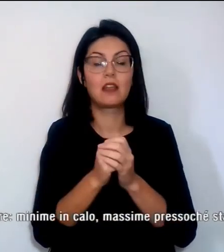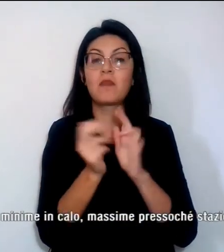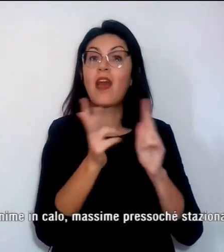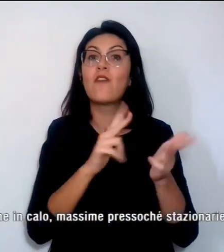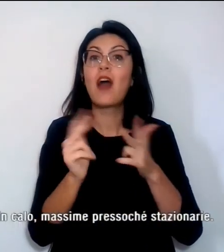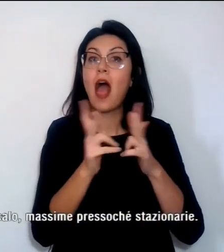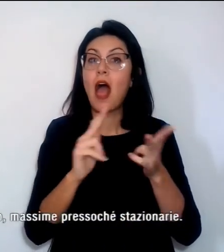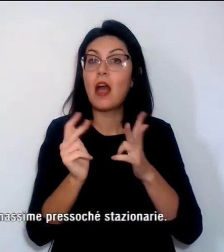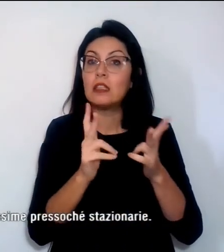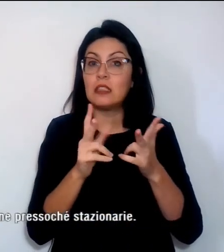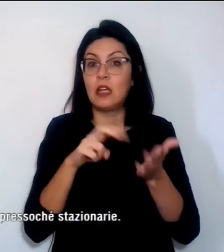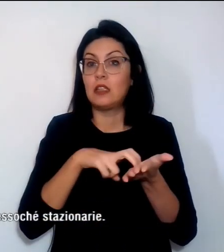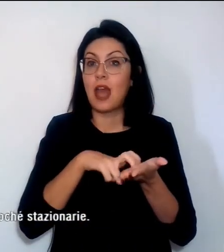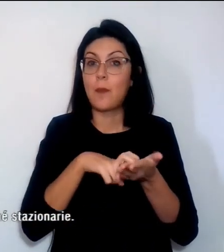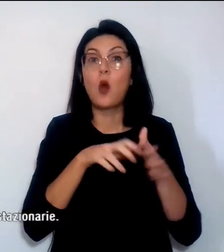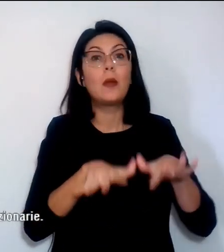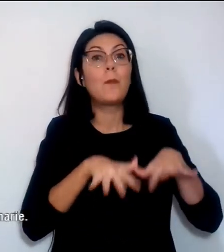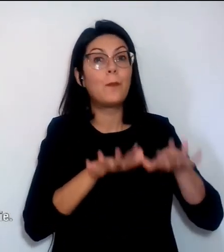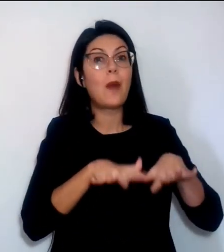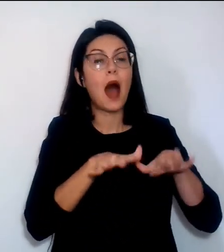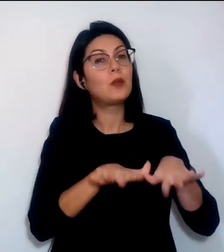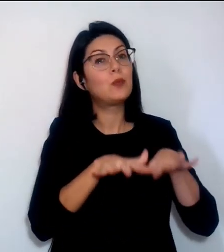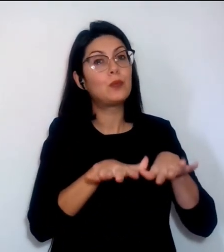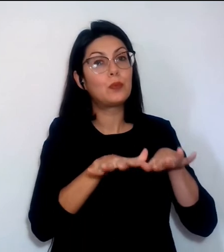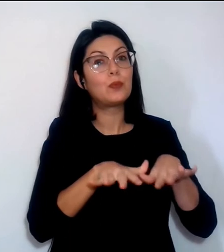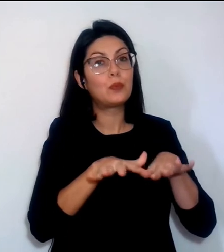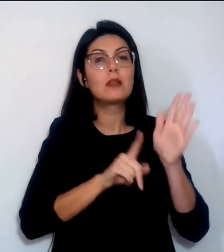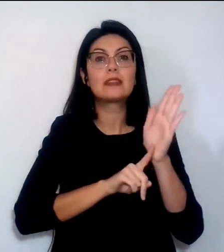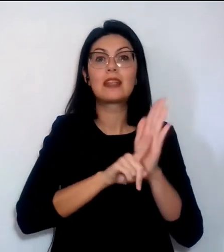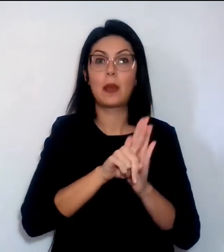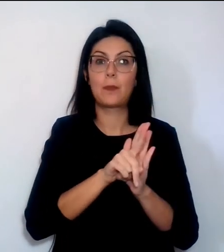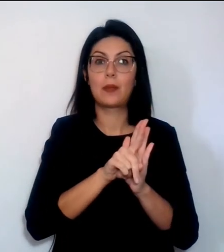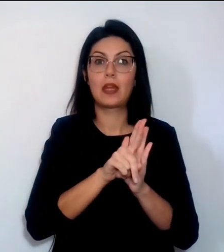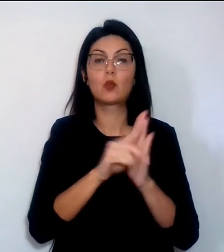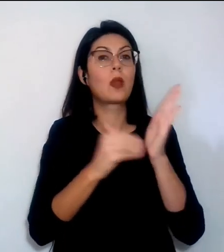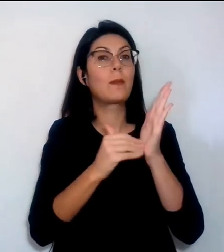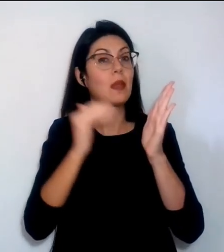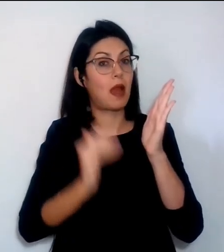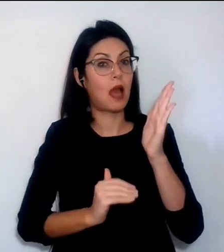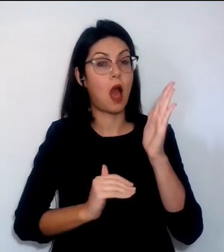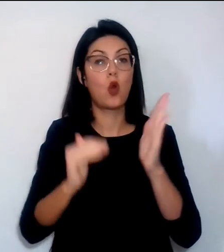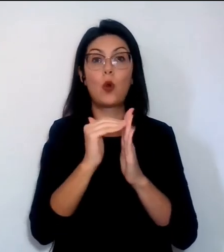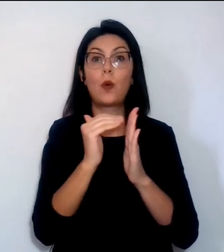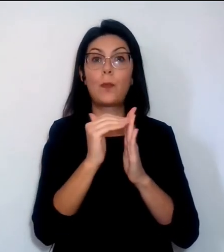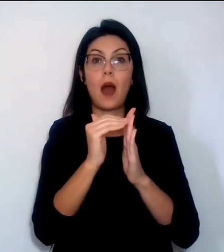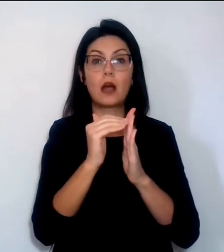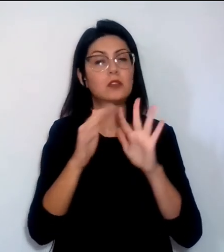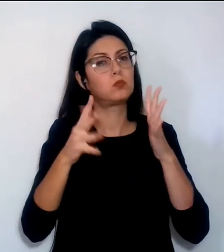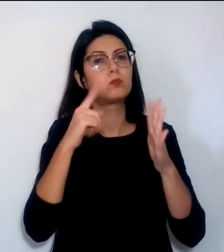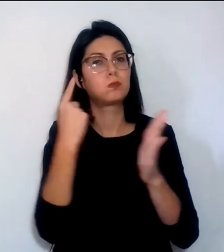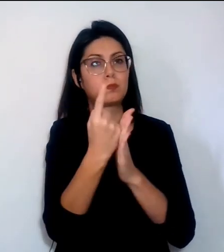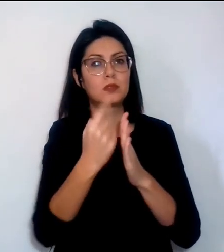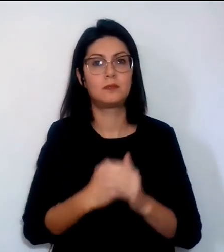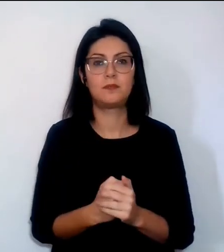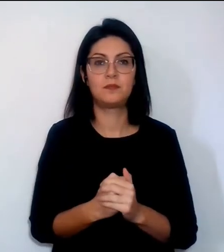i deboli, i mari poco mossi e le temperature minime in calo e massime pressoché stazionarie.